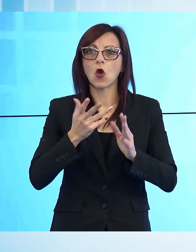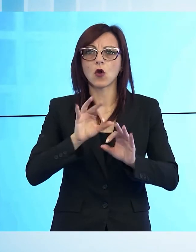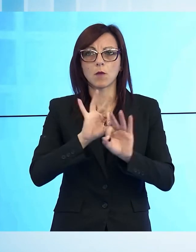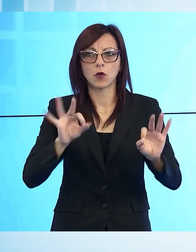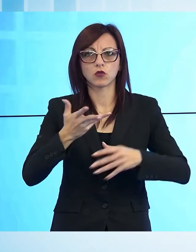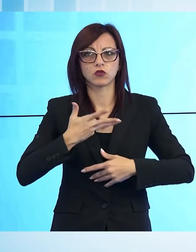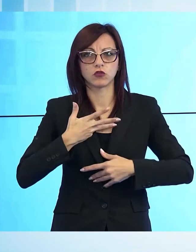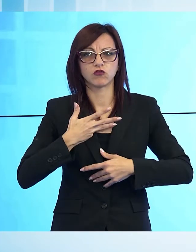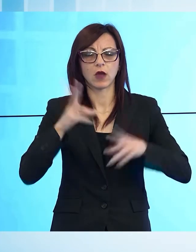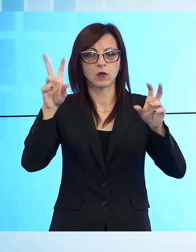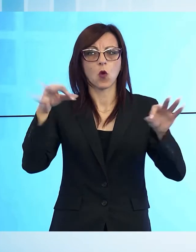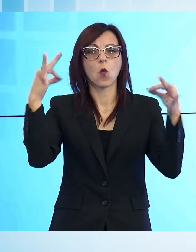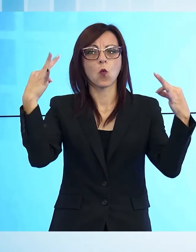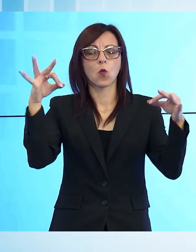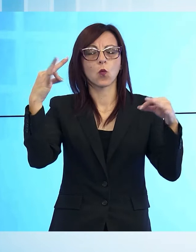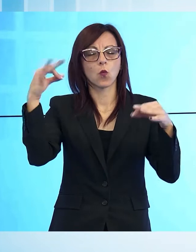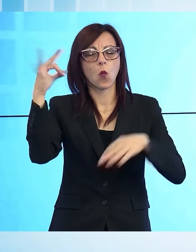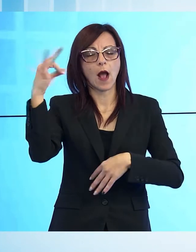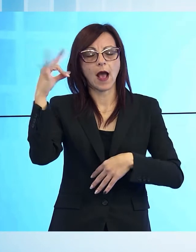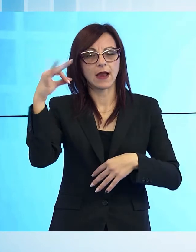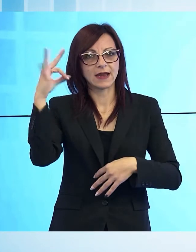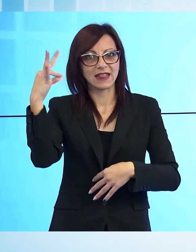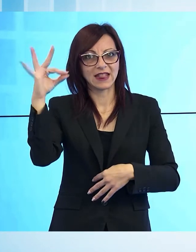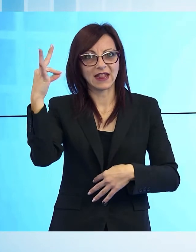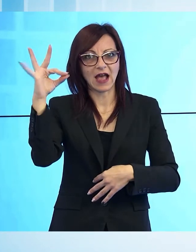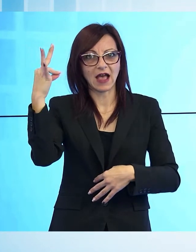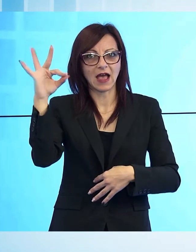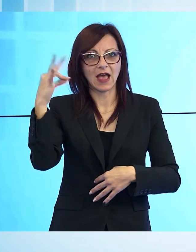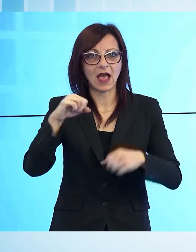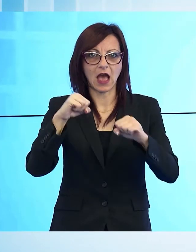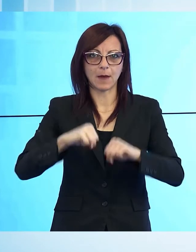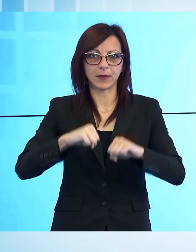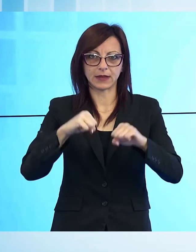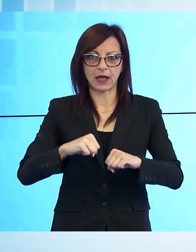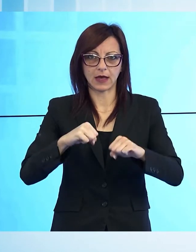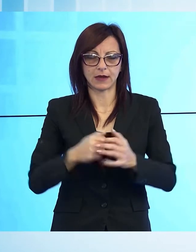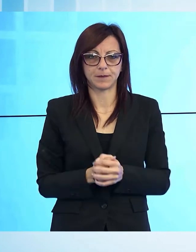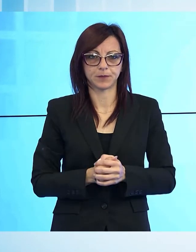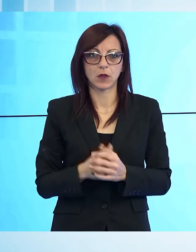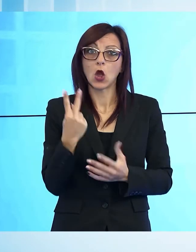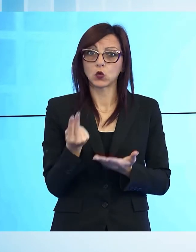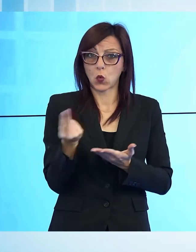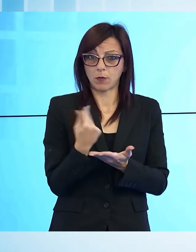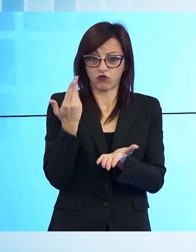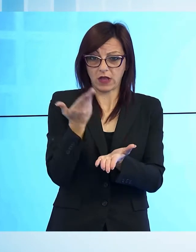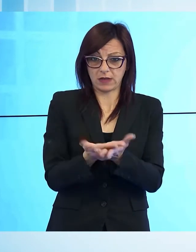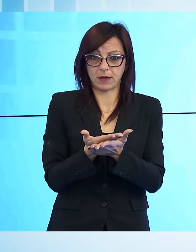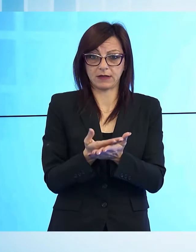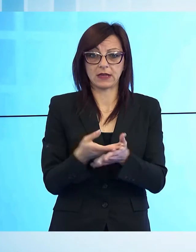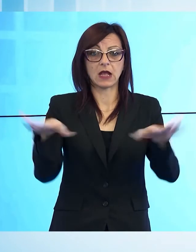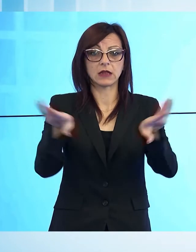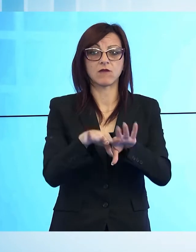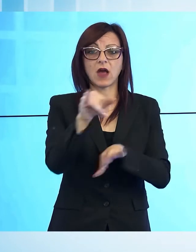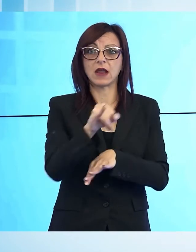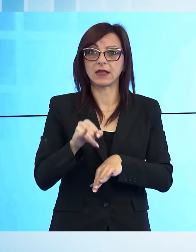Presentate a Barga nella sala consigliare di Palazzo Pancrazzi, due progetti collegati all'iniziativa qualità dell'abitare in Valle del Serchio. Si tratta